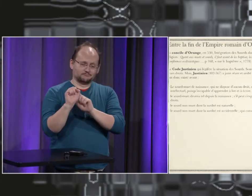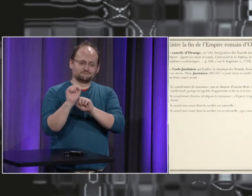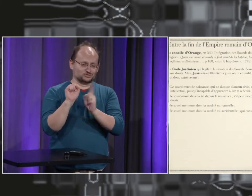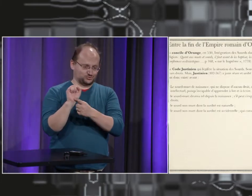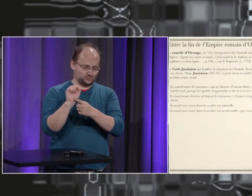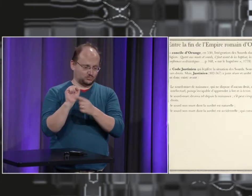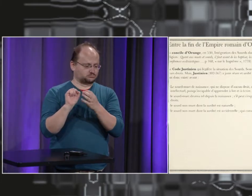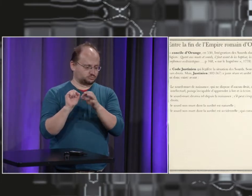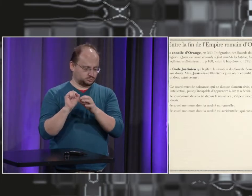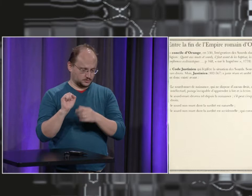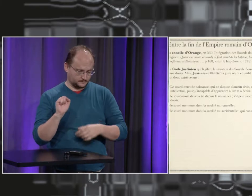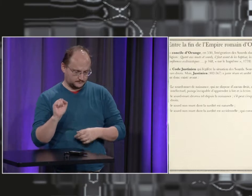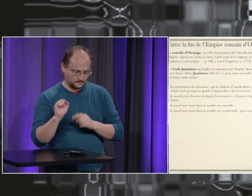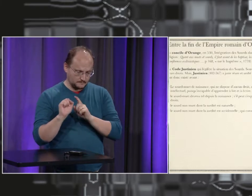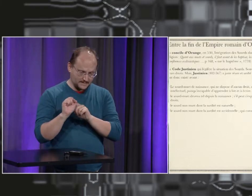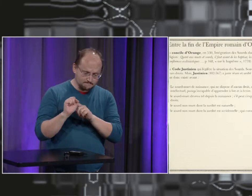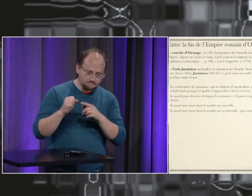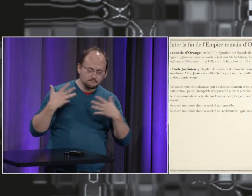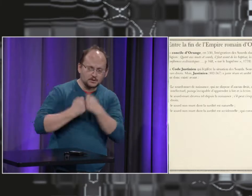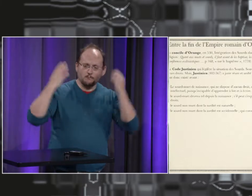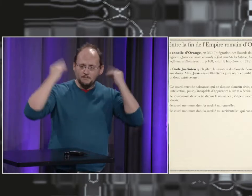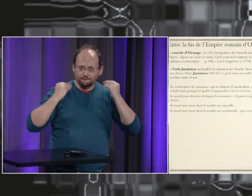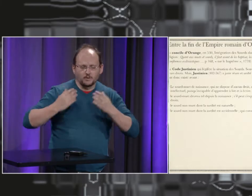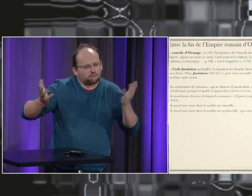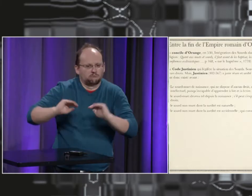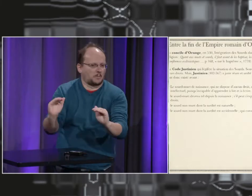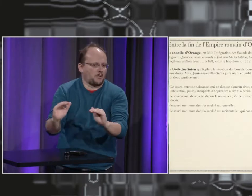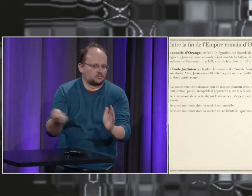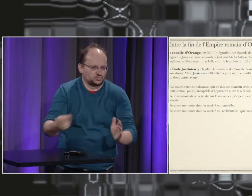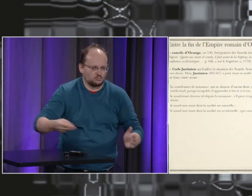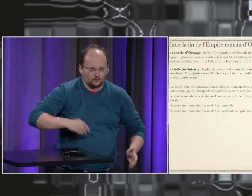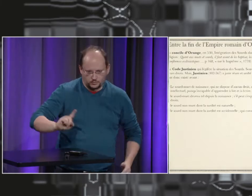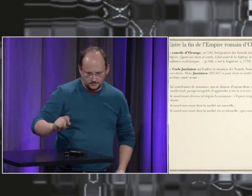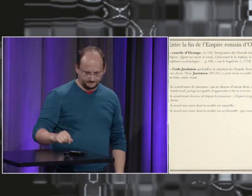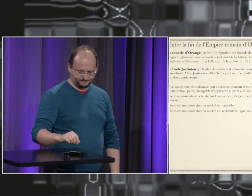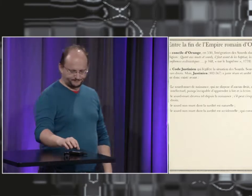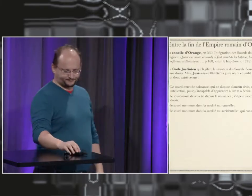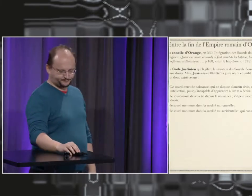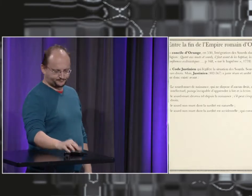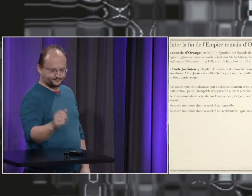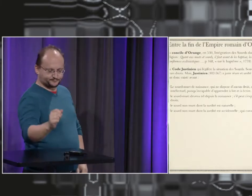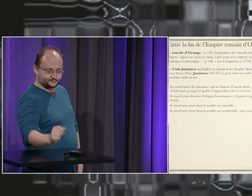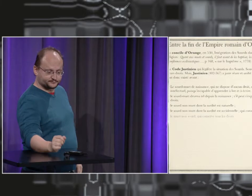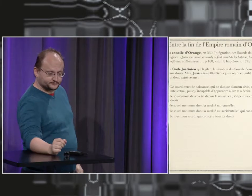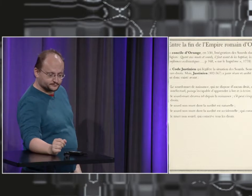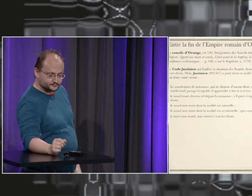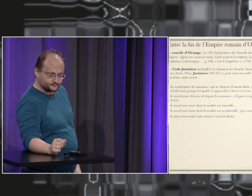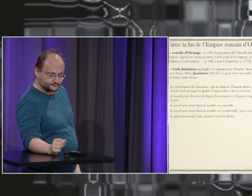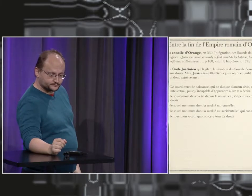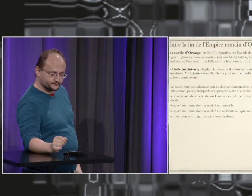une personne née sourde pouvant s'exprimer à l'oral mais qui était devenue sourde par accident conservait également ses droits